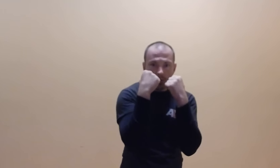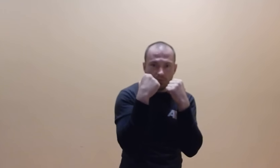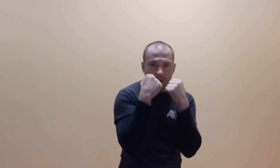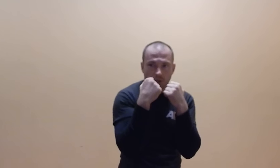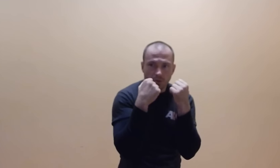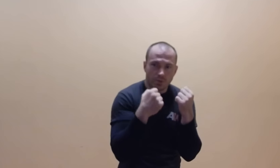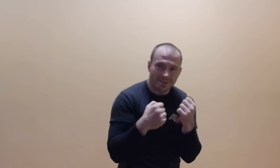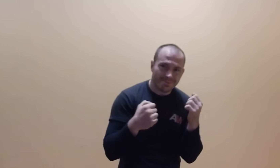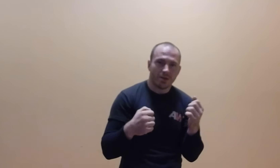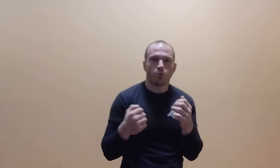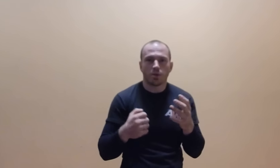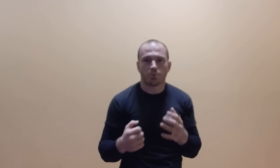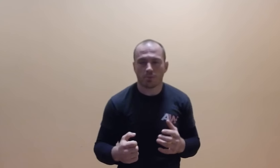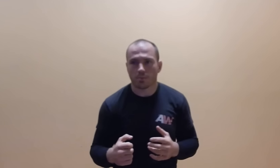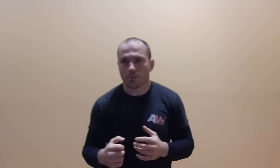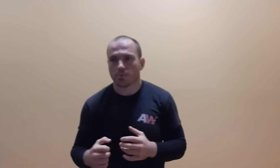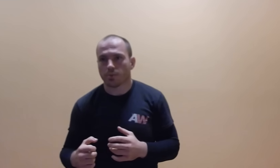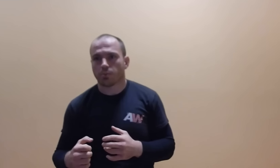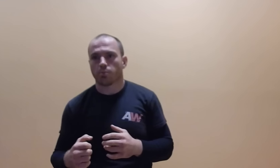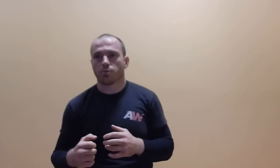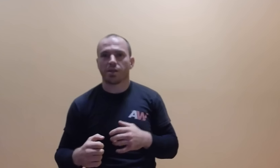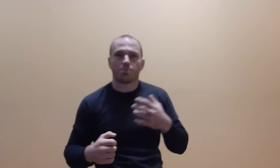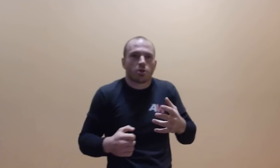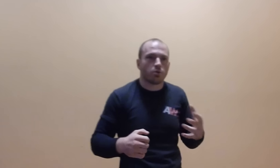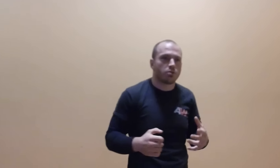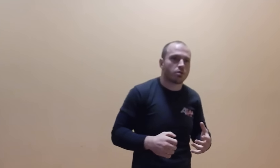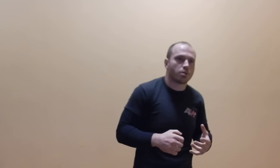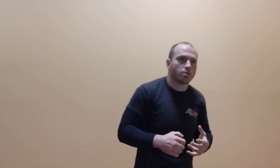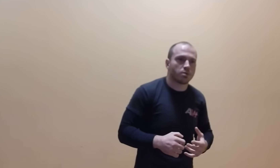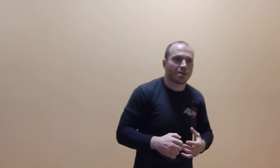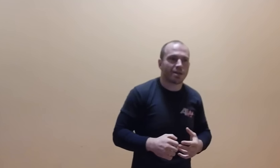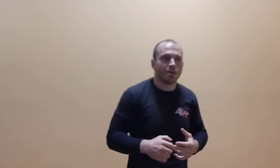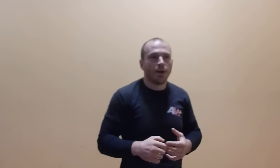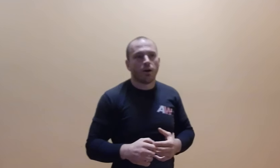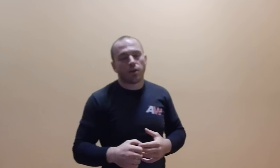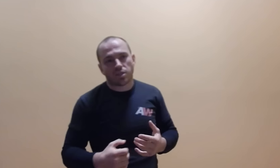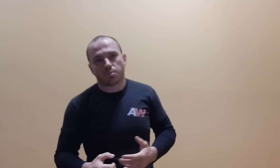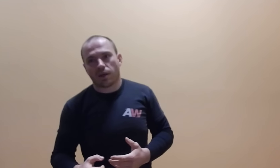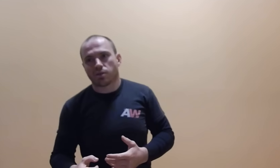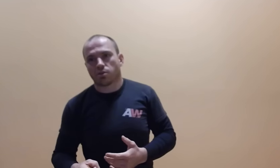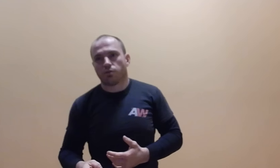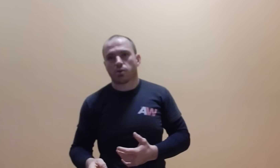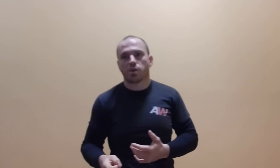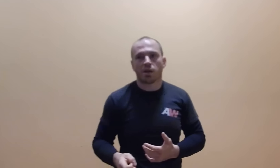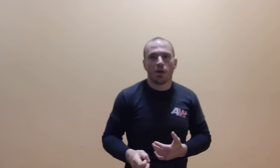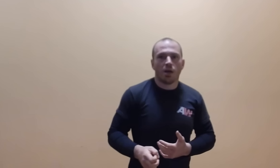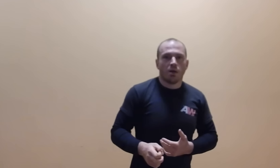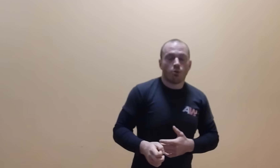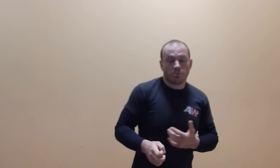żebyśmy walczyli tutaj, w ogóle nie proponuję, nie przechodzić do tej gardy, ona się sprawdza tylko w warunkach, moim